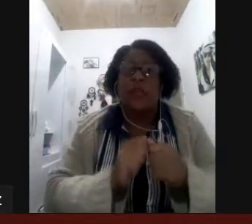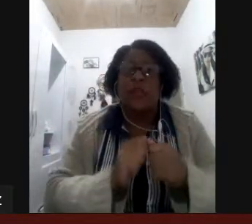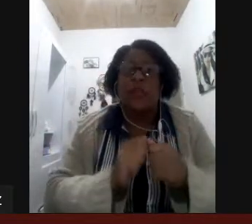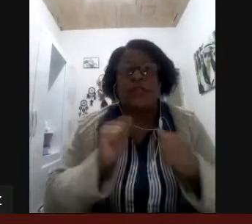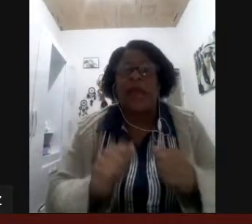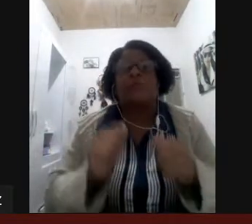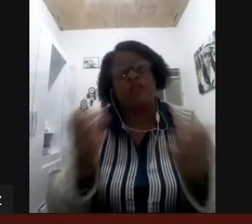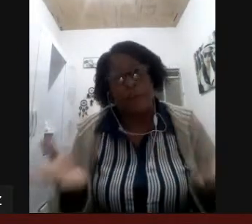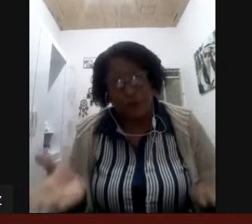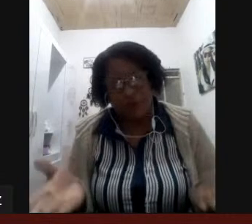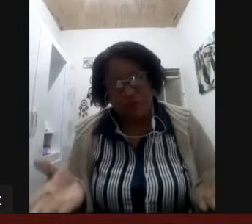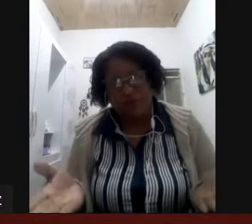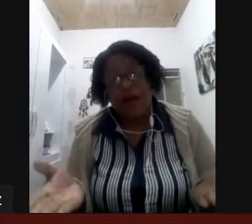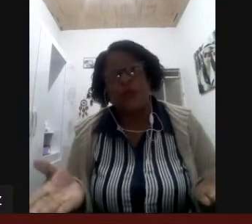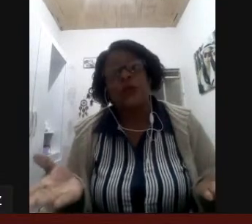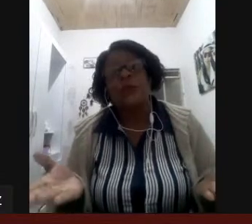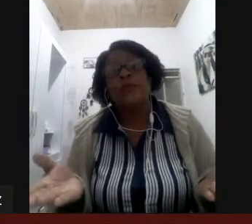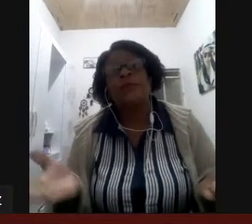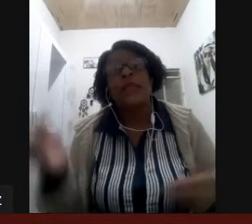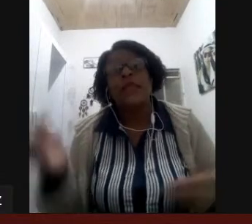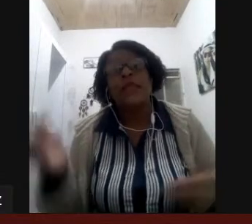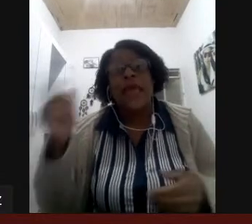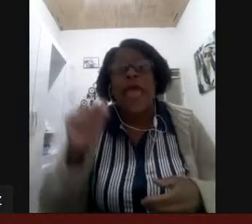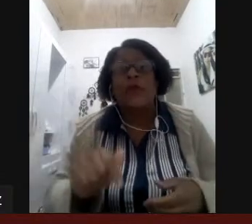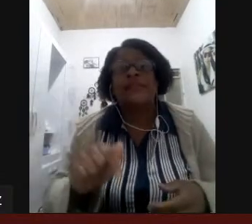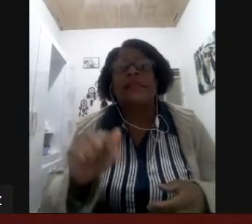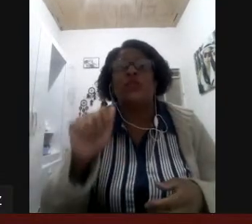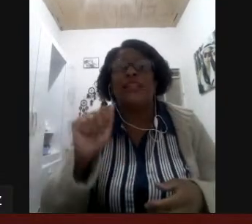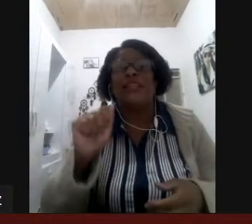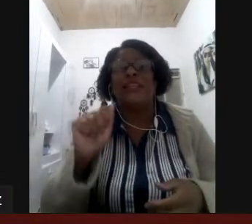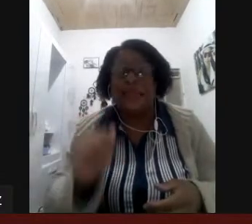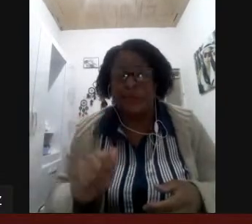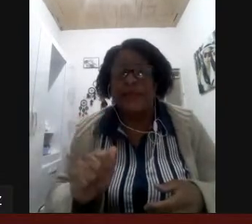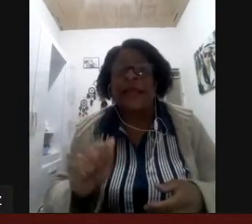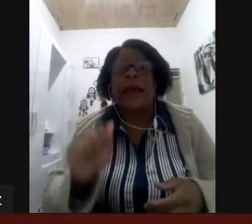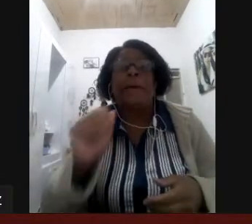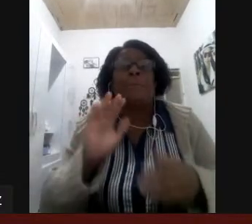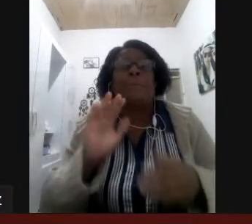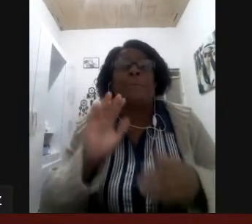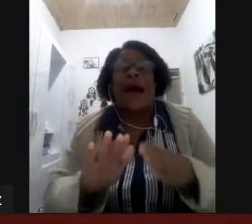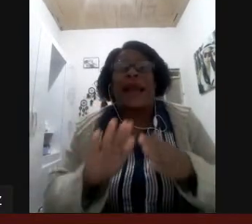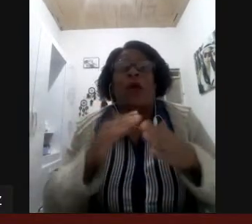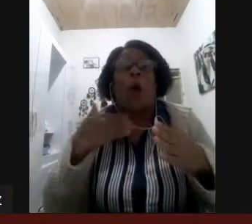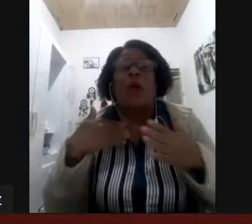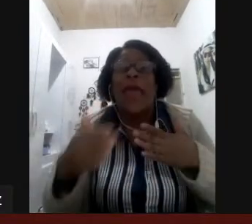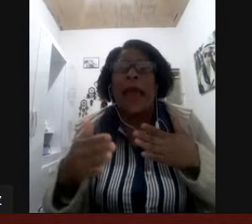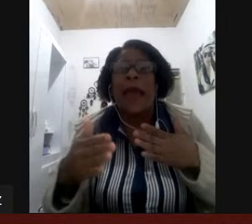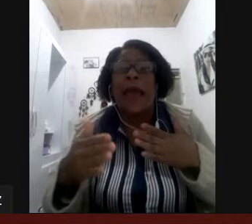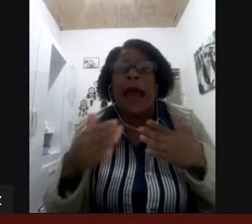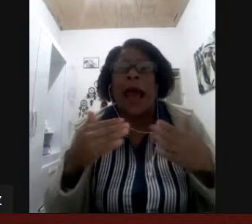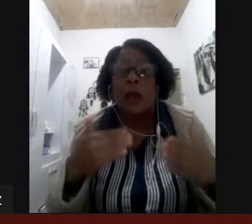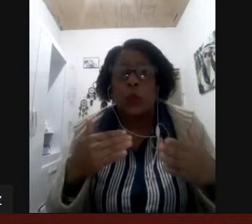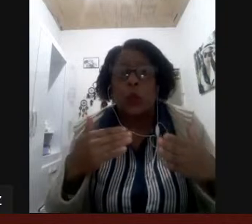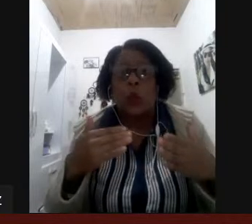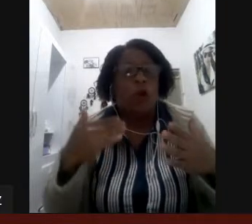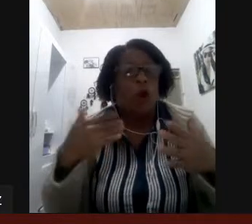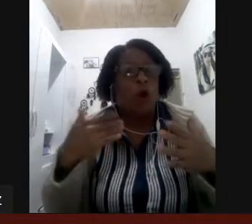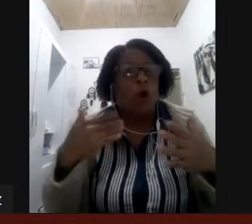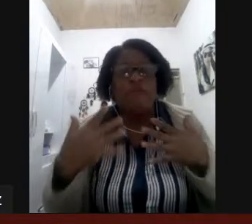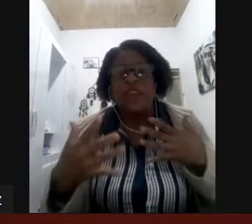que nós temos que foi aprovado é o ensino de Libras para qualquer aluno ouvinte